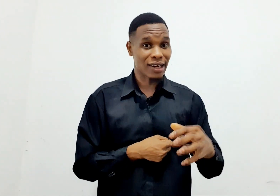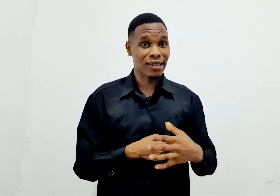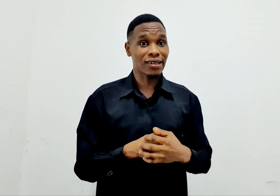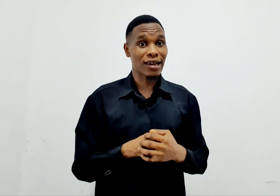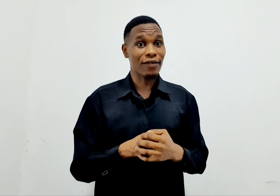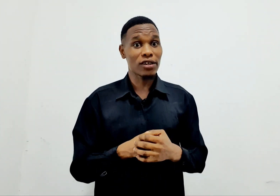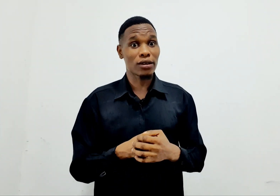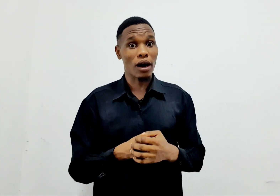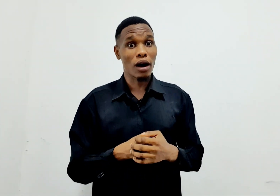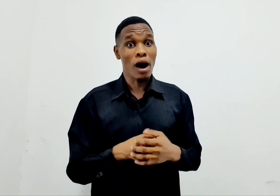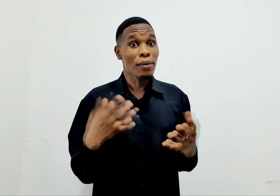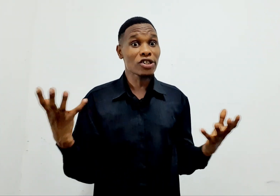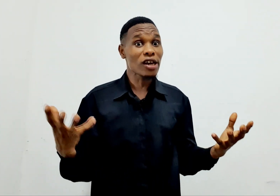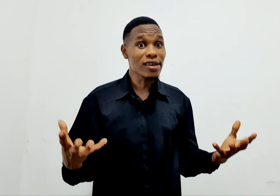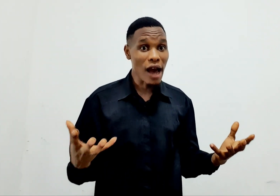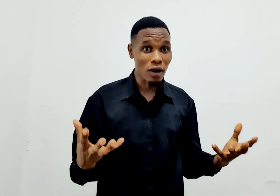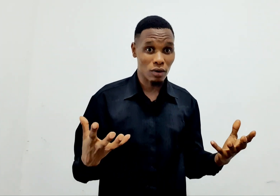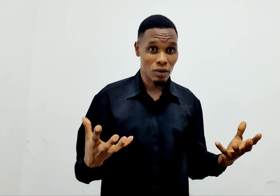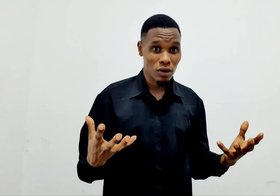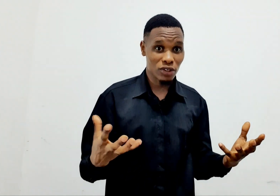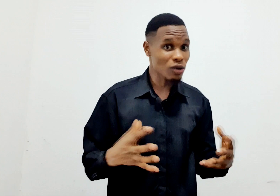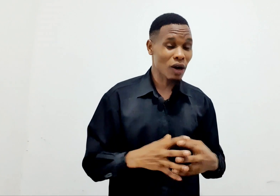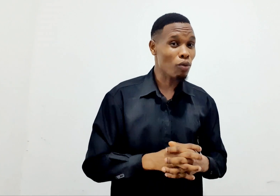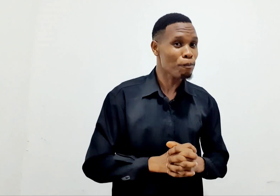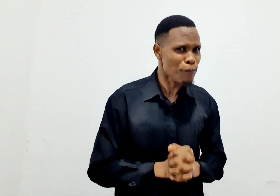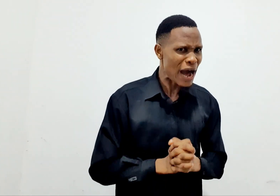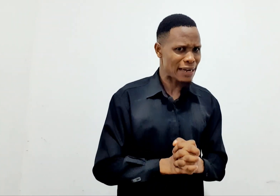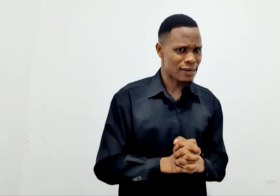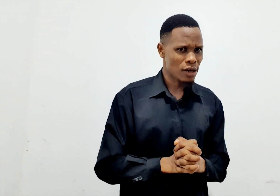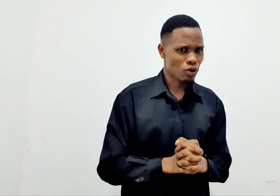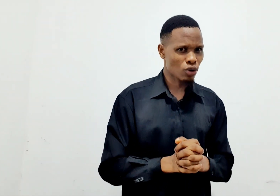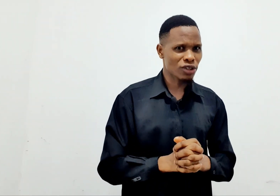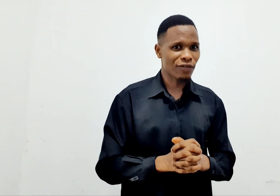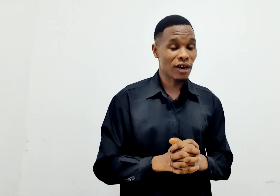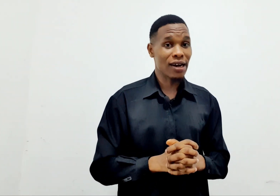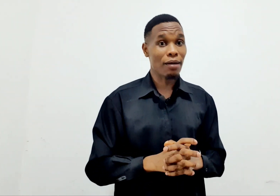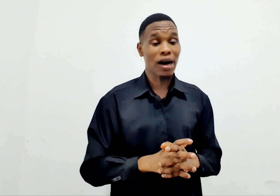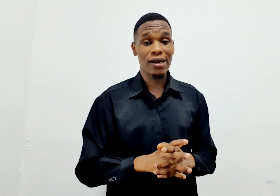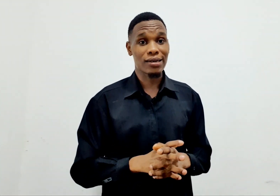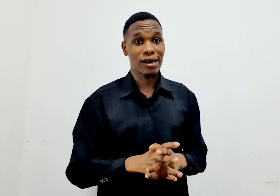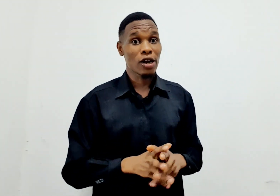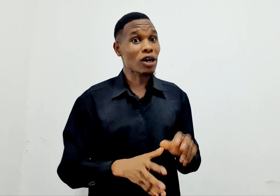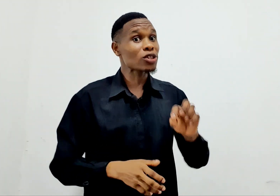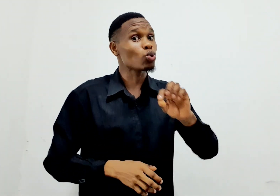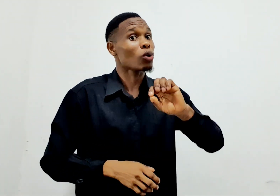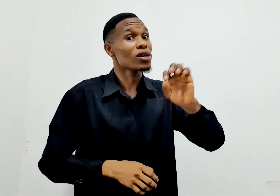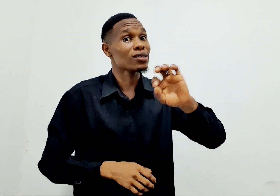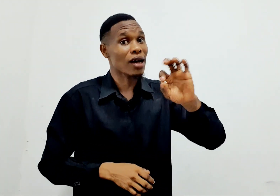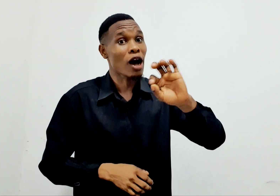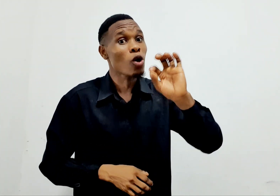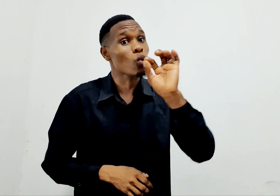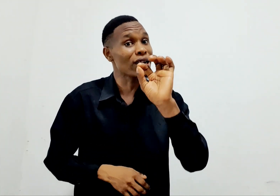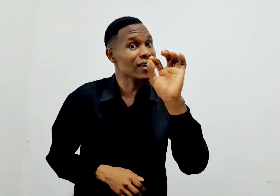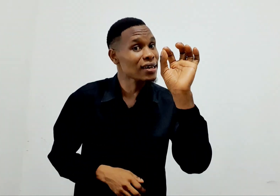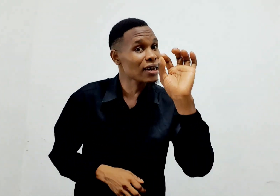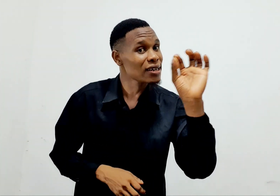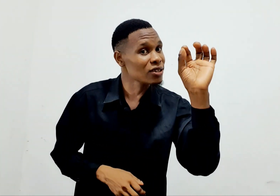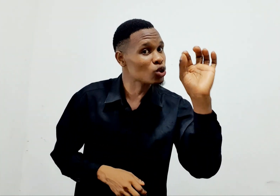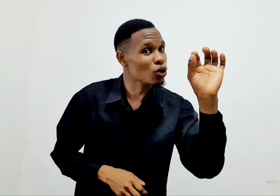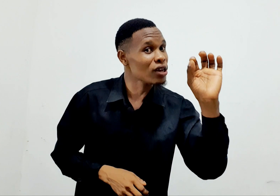katika tia vita. Mashe yako. Sini ukakumbali kwa kosa fraha na amani. Pakati unaweza kuandika historia